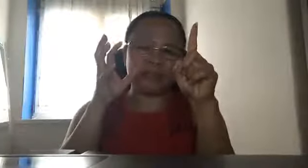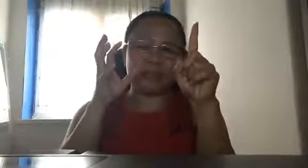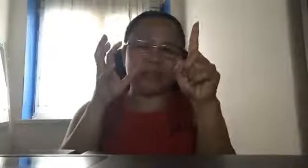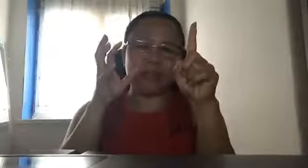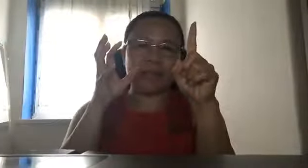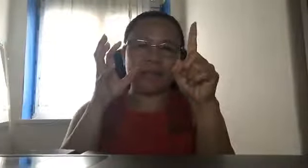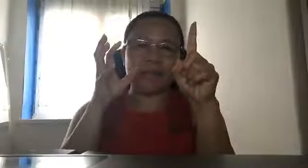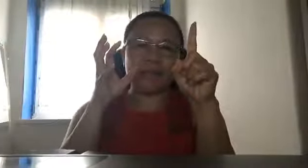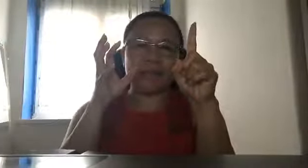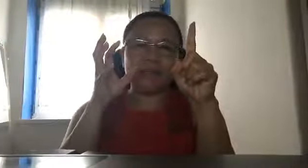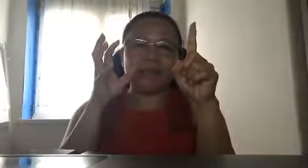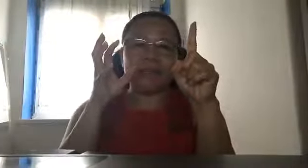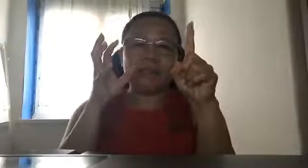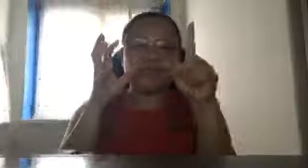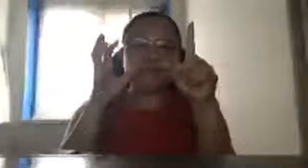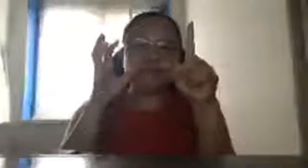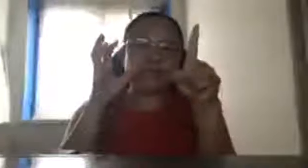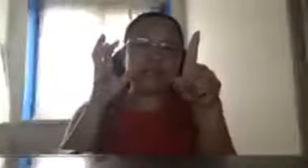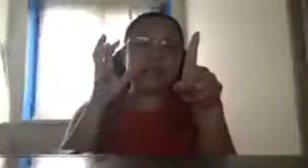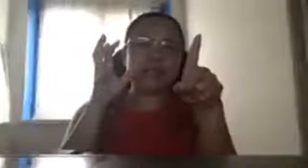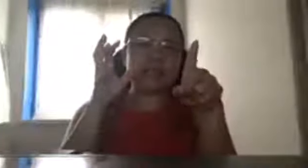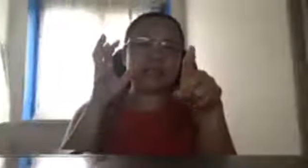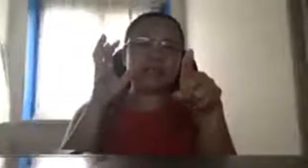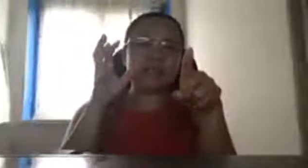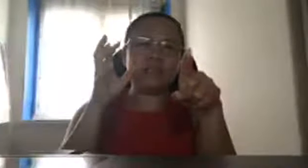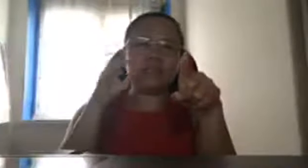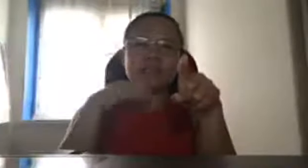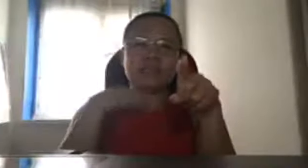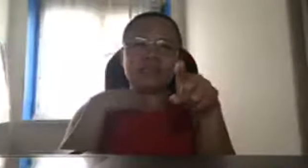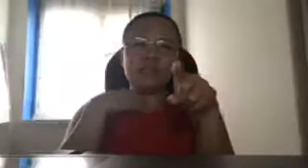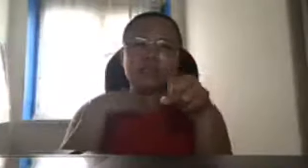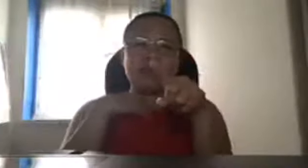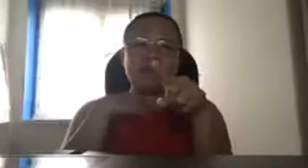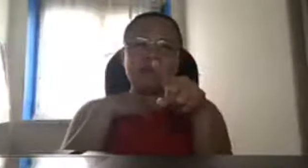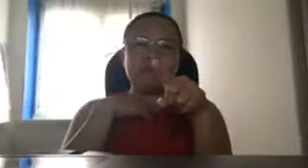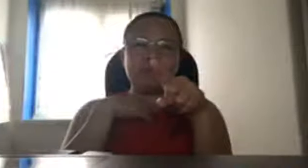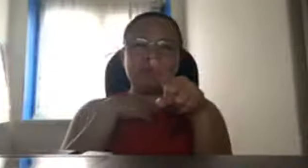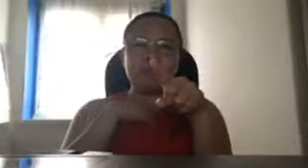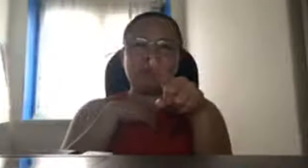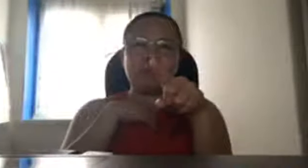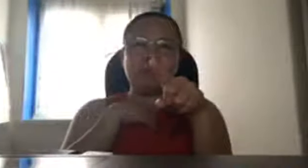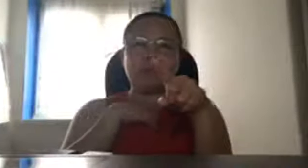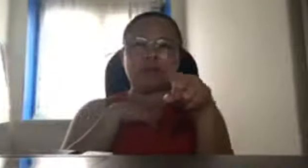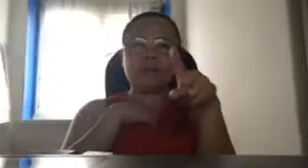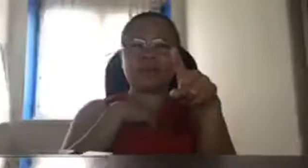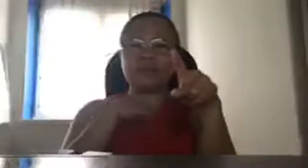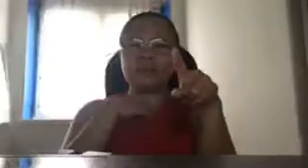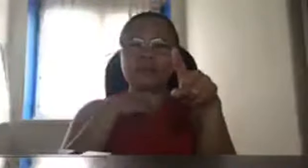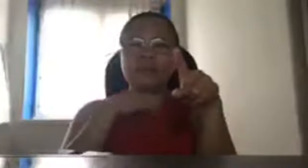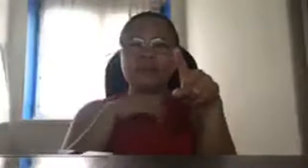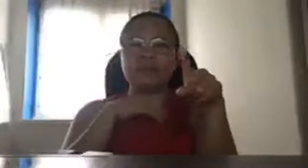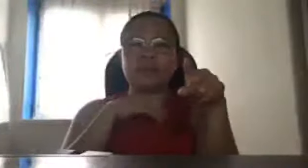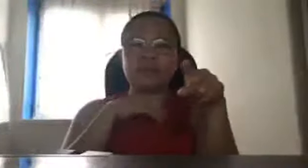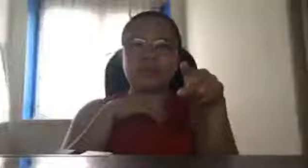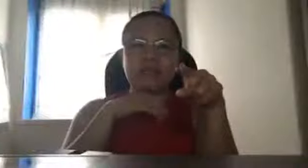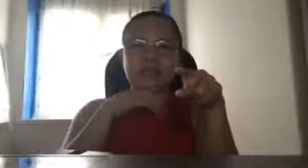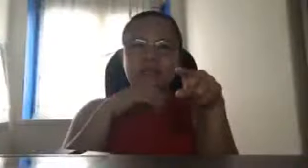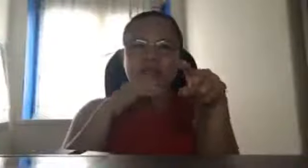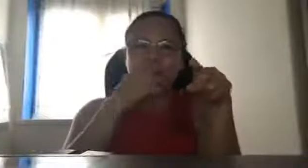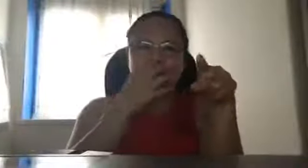time putang ina lang kasi ito si buhay pa itong tabako na ito itong